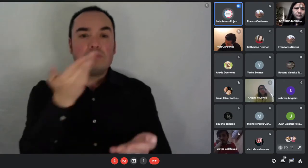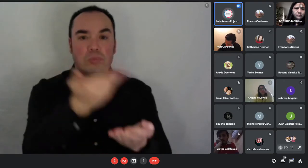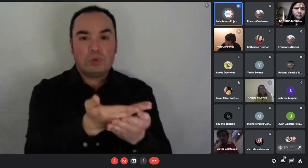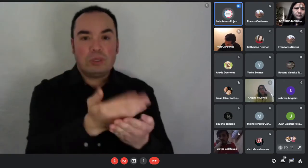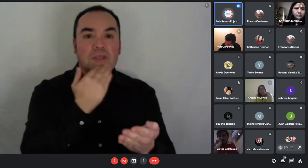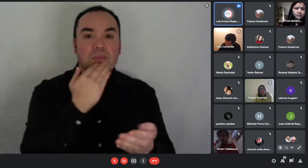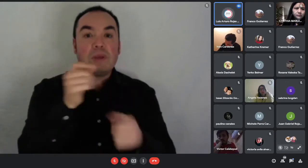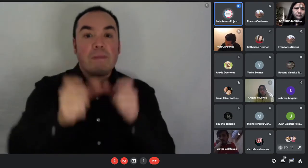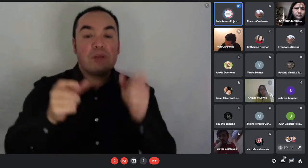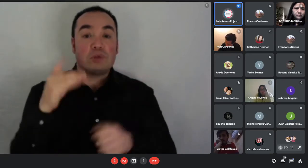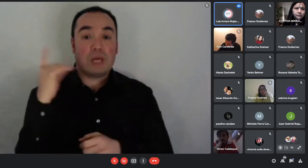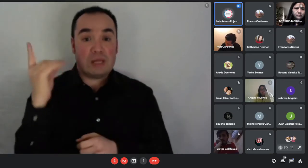familia compuesta por una sola persona.